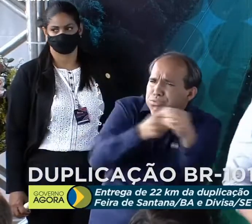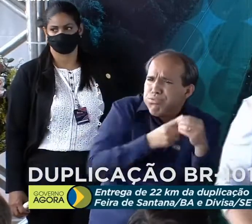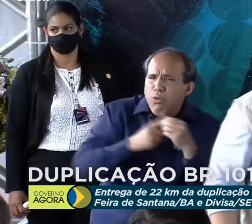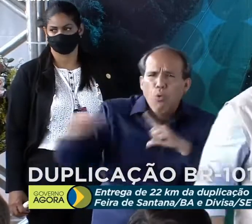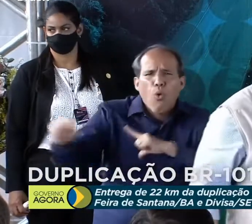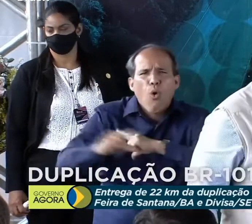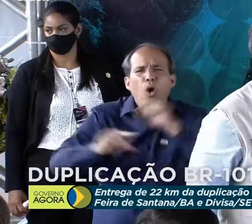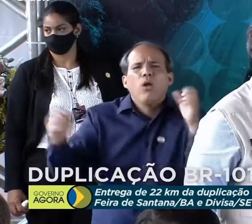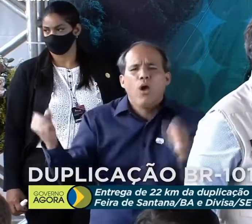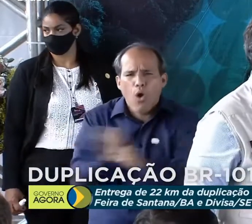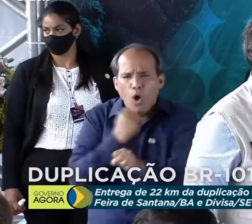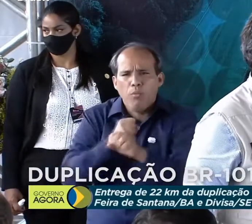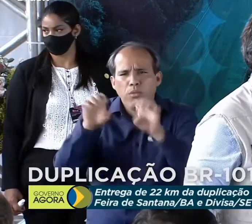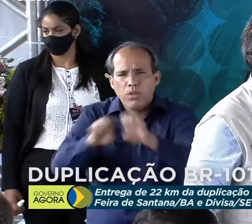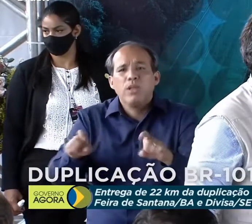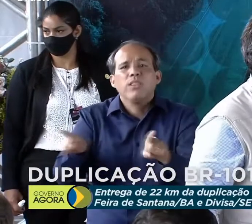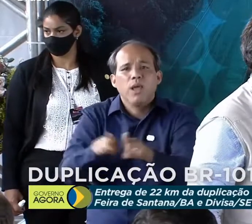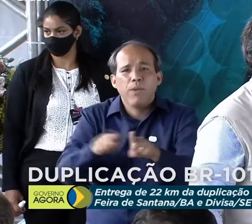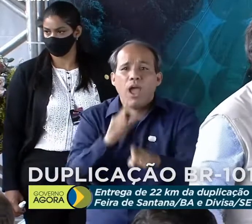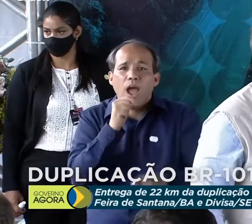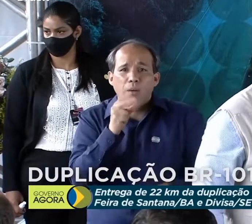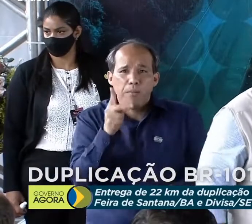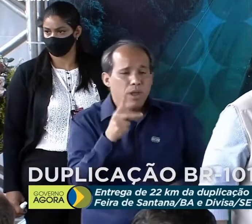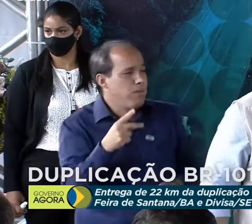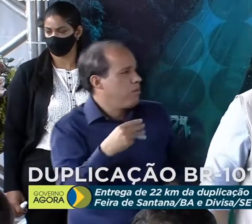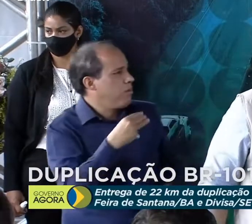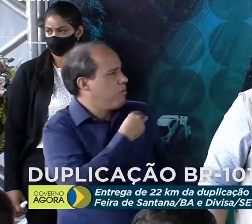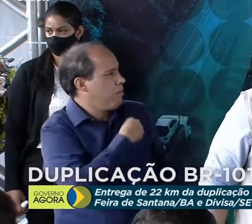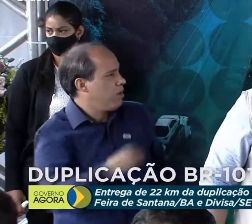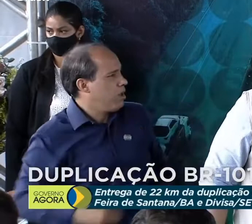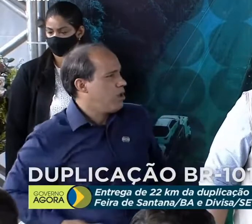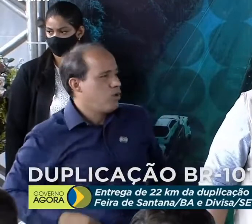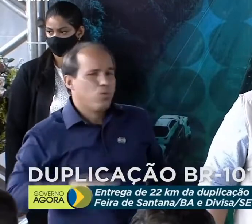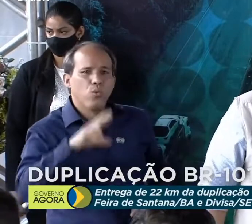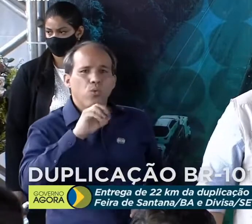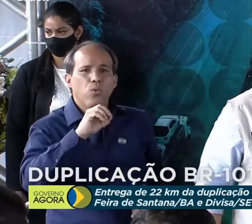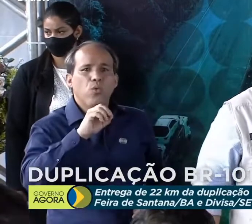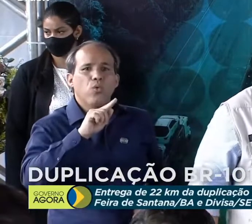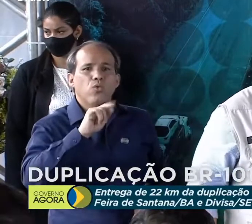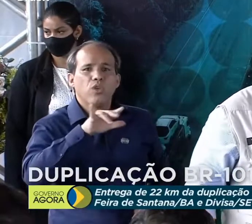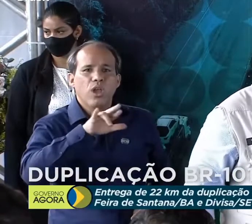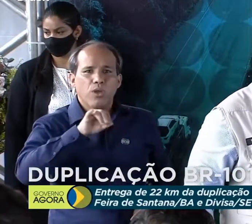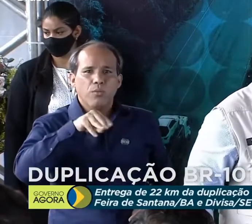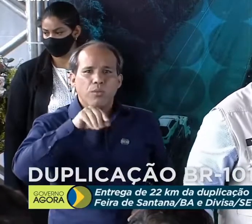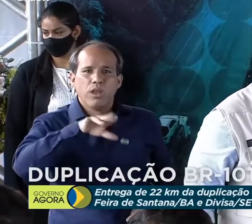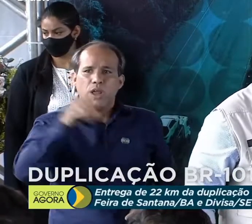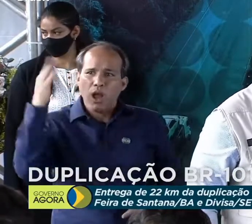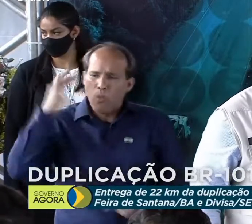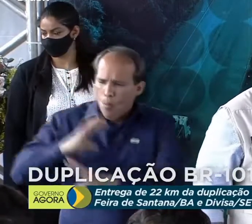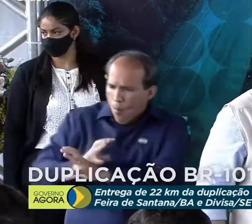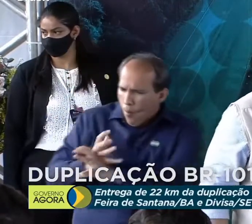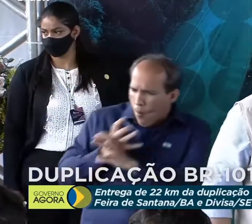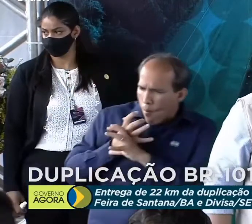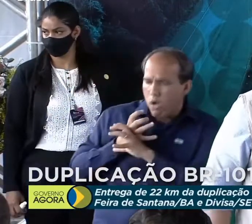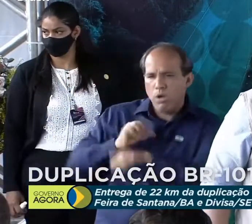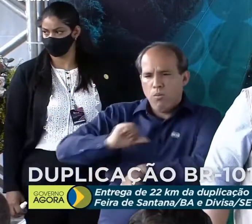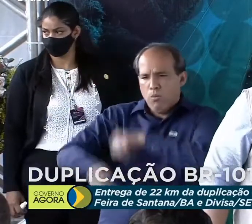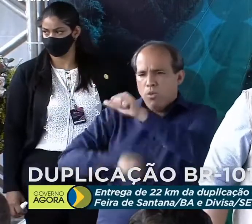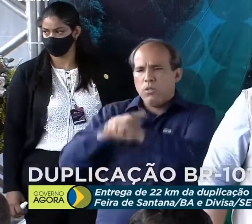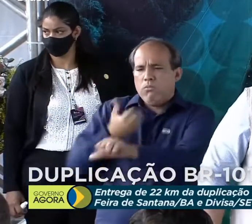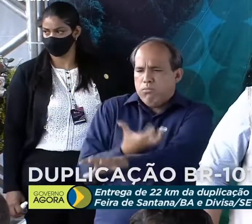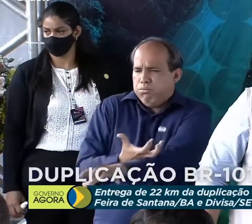Infraestrutura e água por meio do Ministério do Rogério Marinho, que vai transformar os vales secos em vales verdejantes.